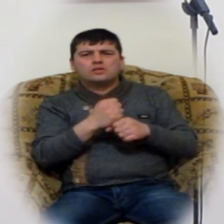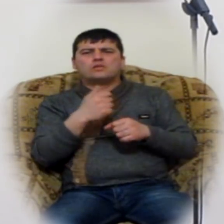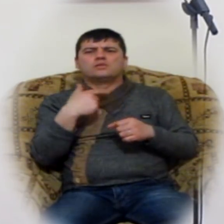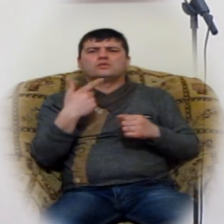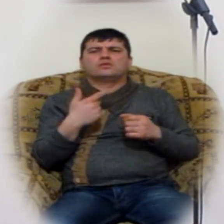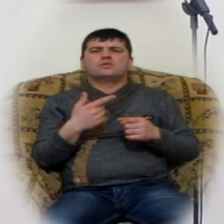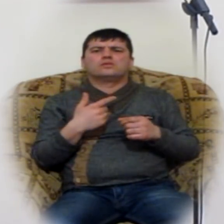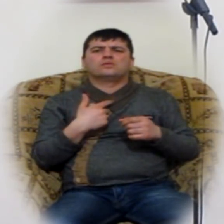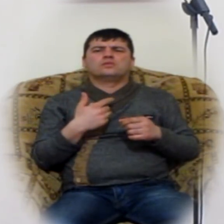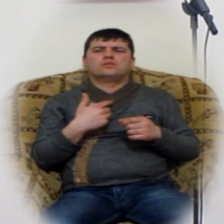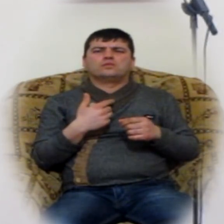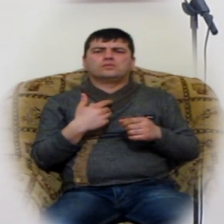անգիշսովոր ասպաներ,